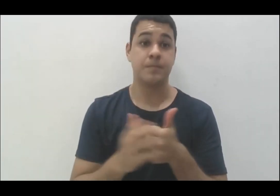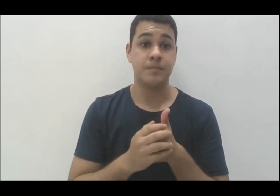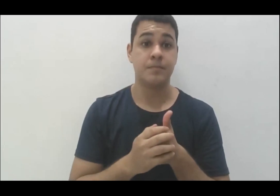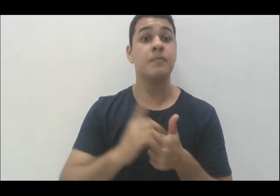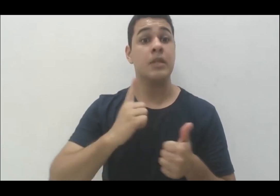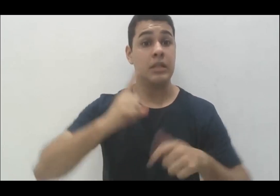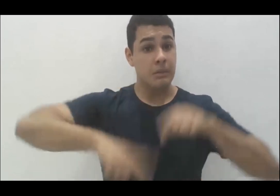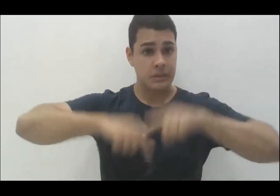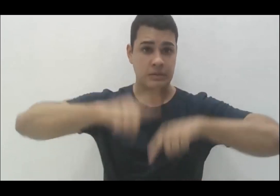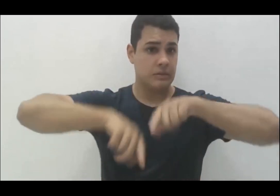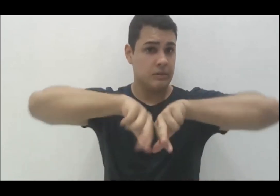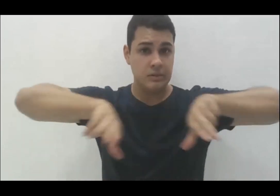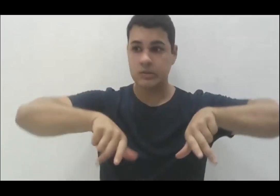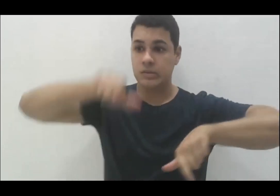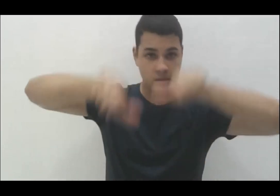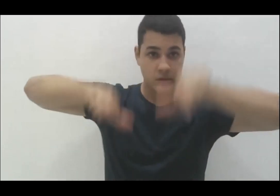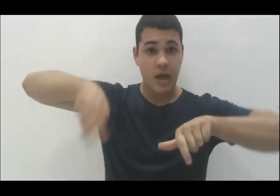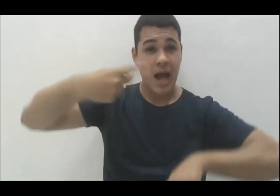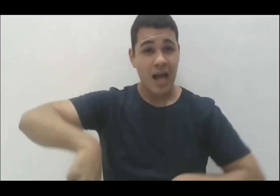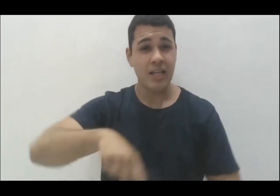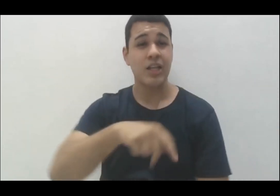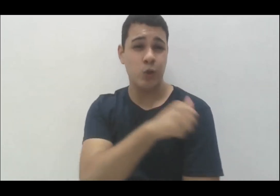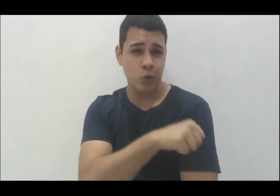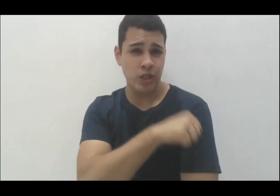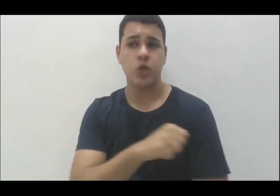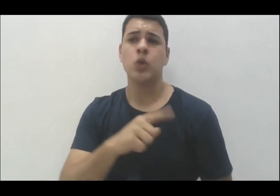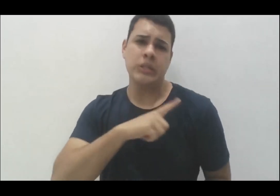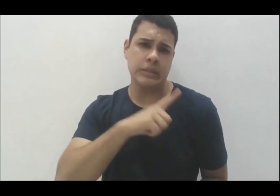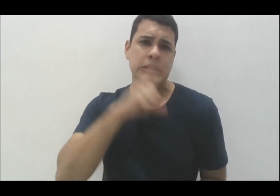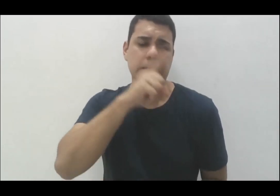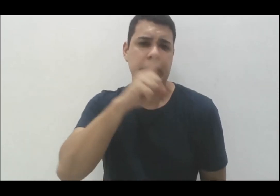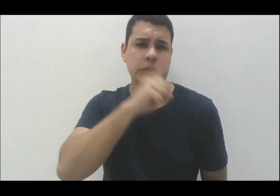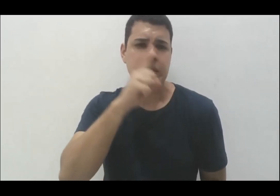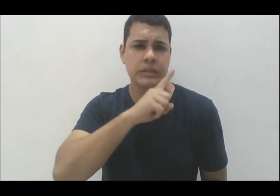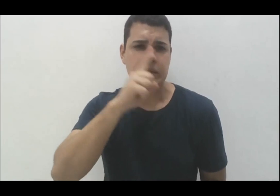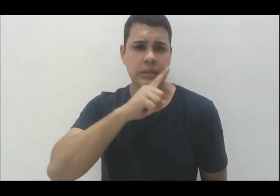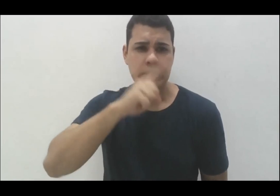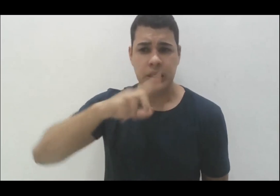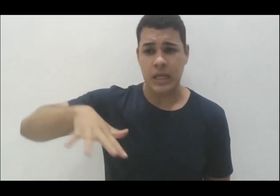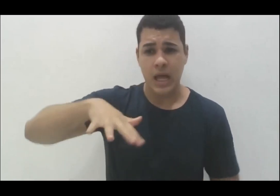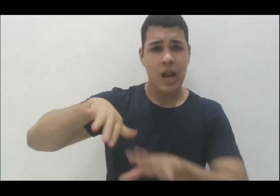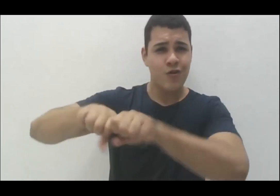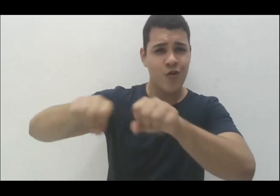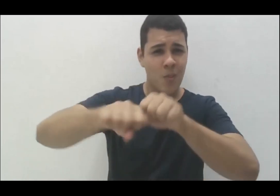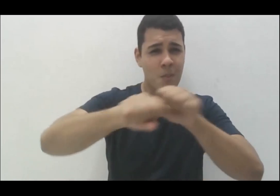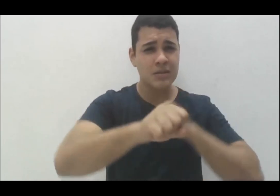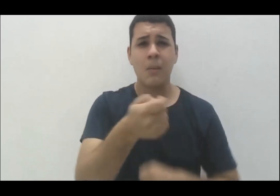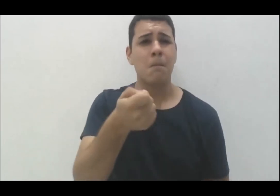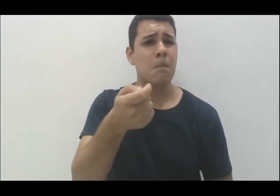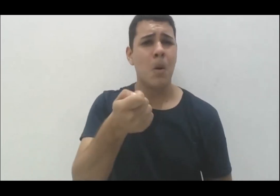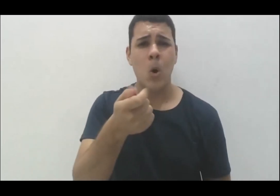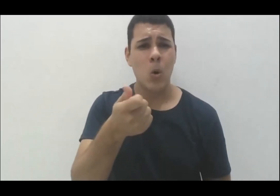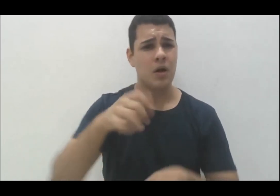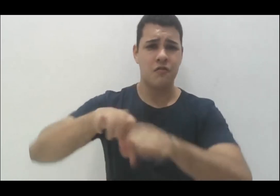recursos humanos, nós aqui no Rio temos uma precariedade nas formações, assim, poucos, poucas